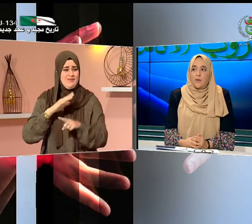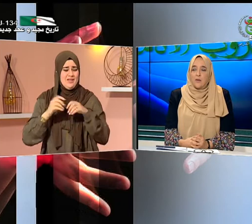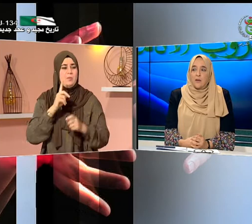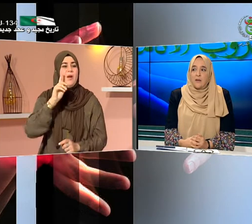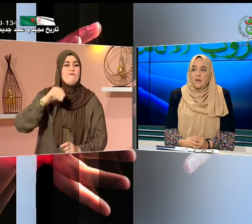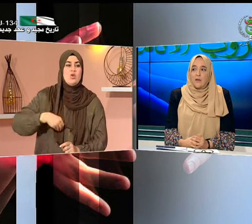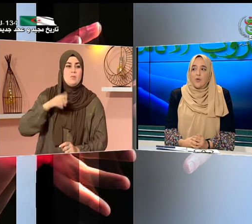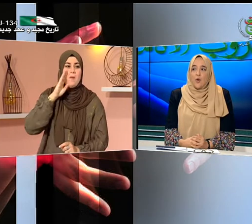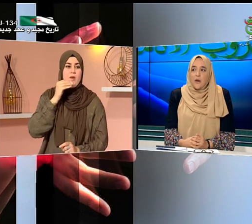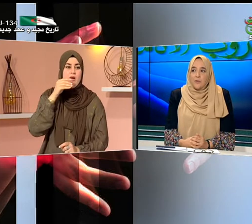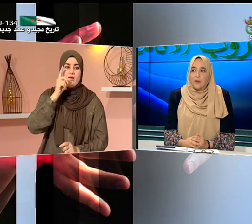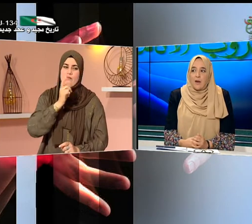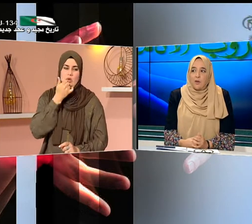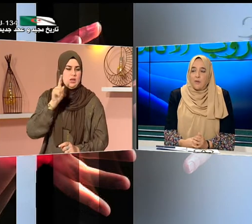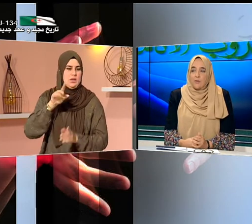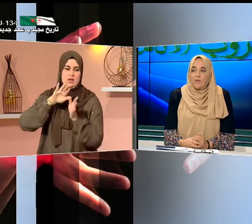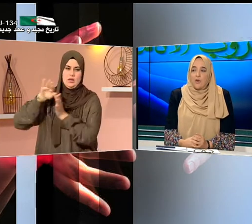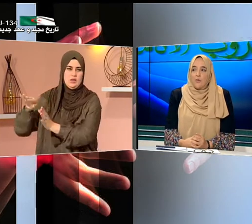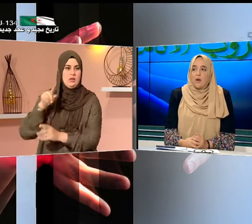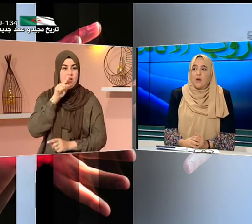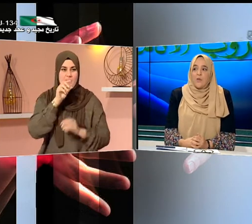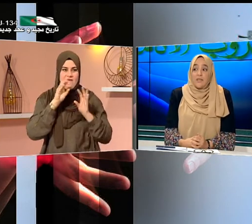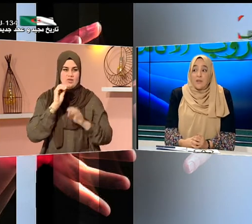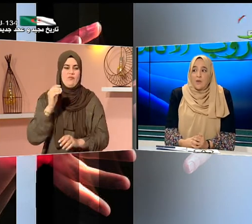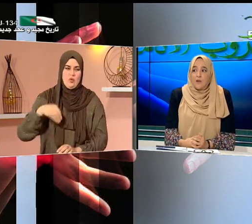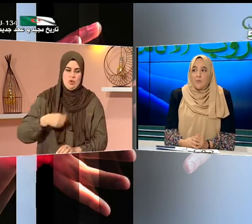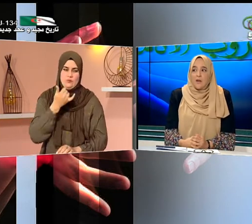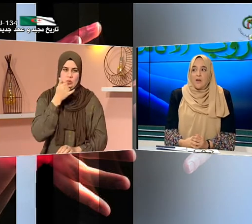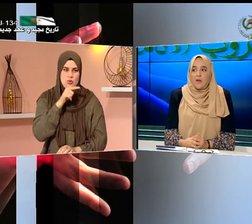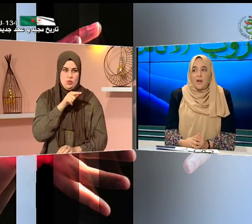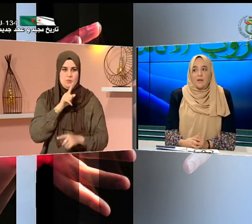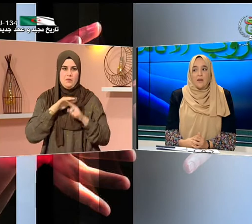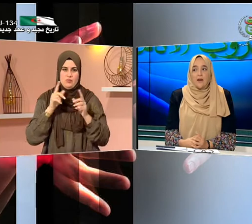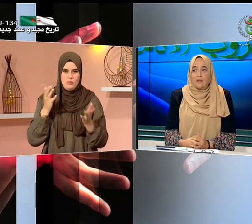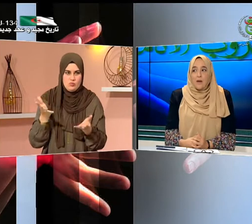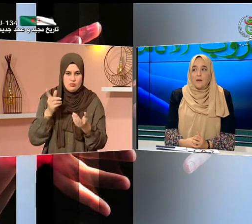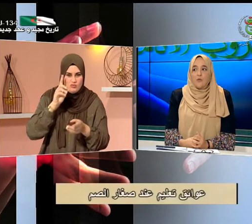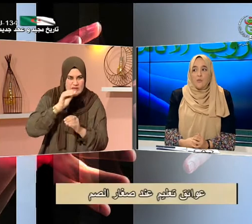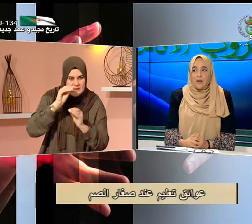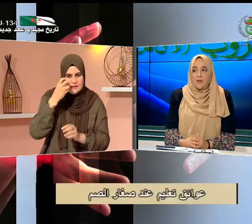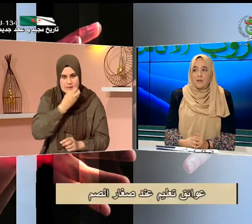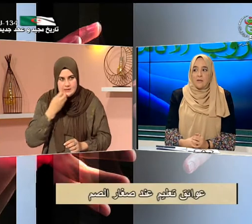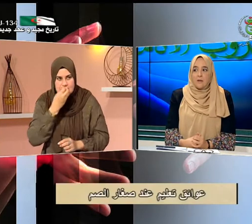يعني صعوبات في التعلم يتركونهم ويعزلونهم فهذه أخطاء يقوم بها الأساتذة